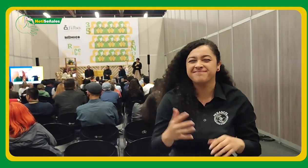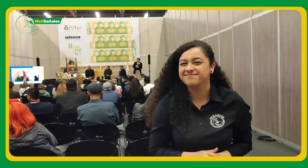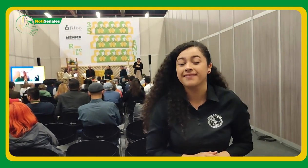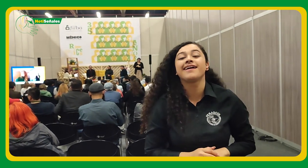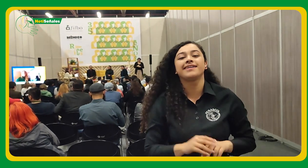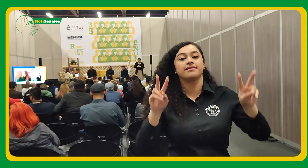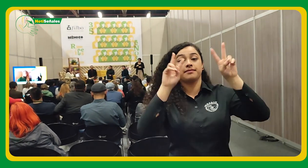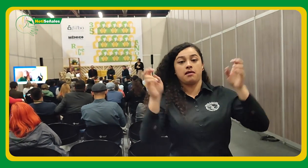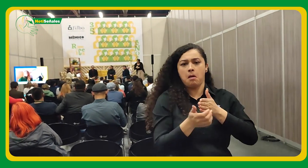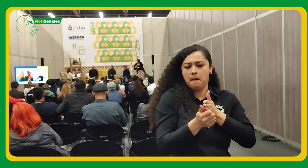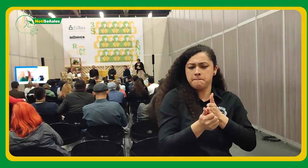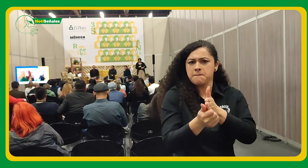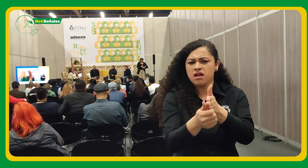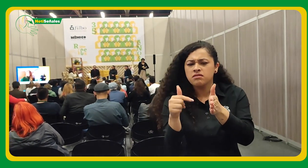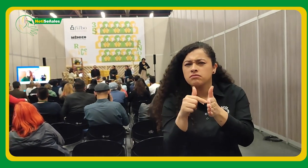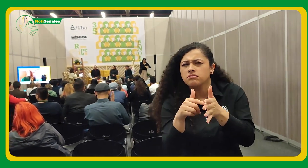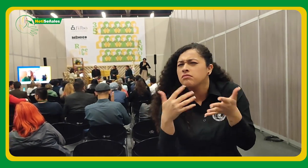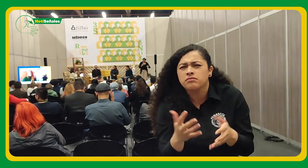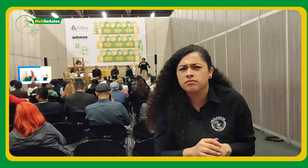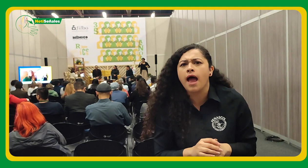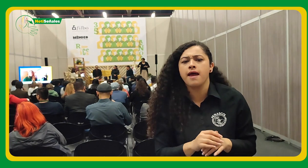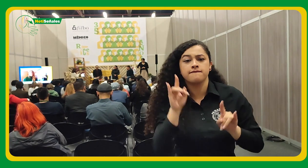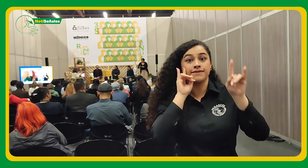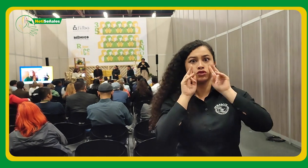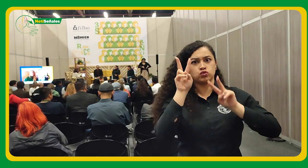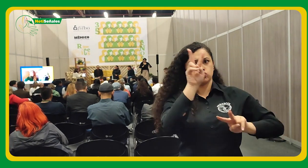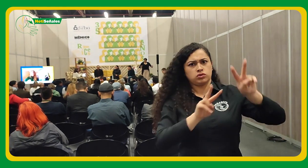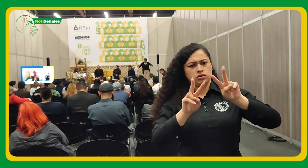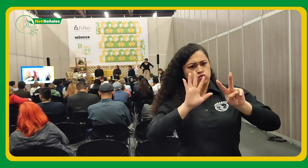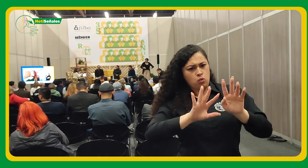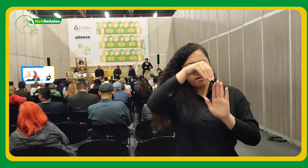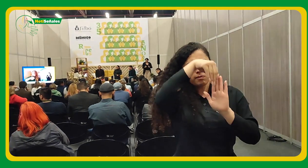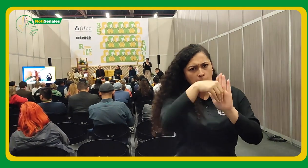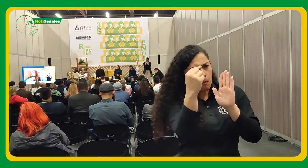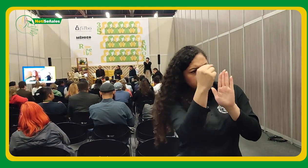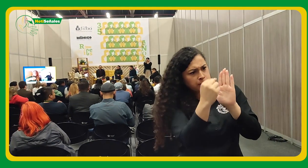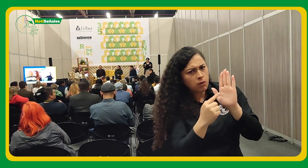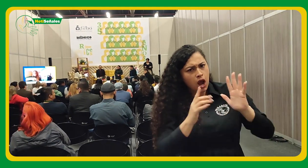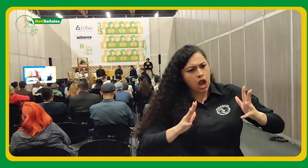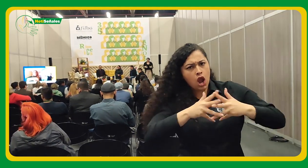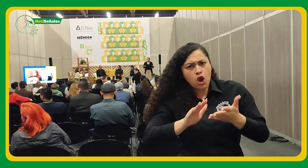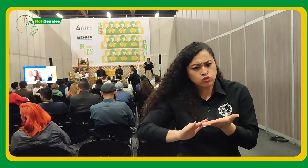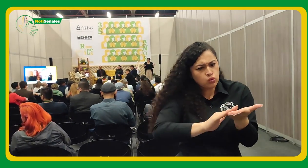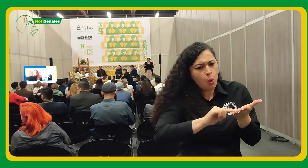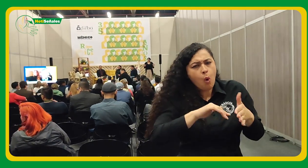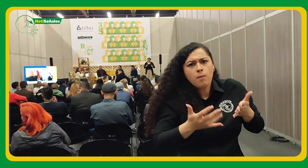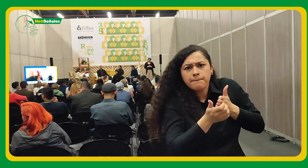Entre esas actividades está en la que nos encontramos el día de hoy y tiene relación con lo que sucede allí atrás. En este espacio se